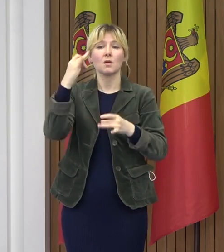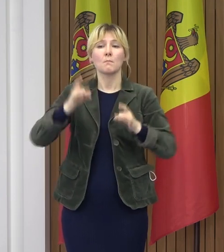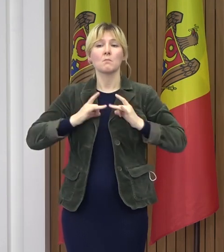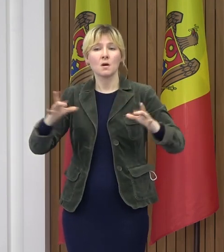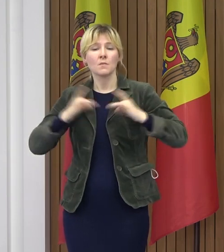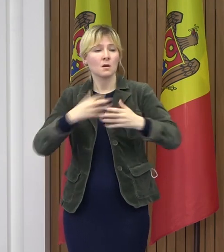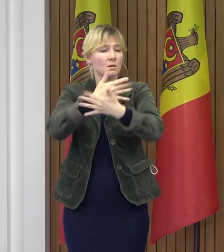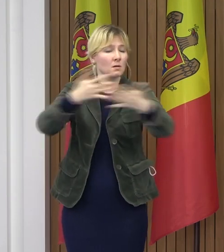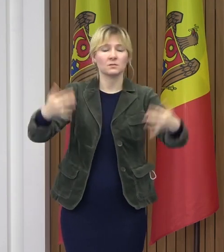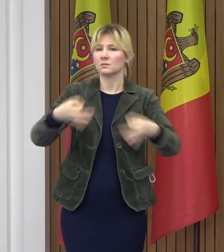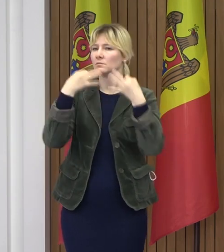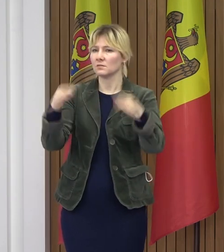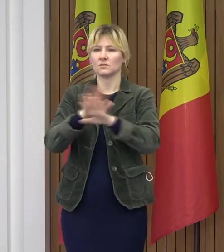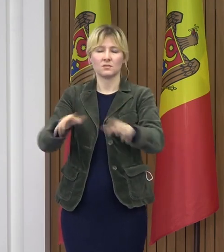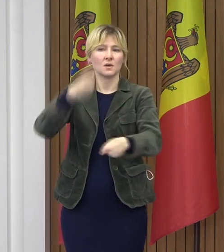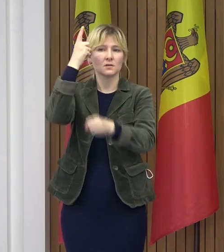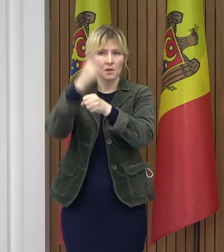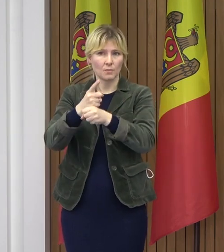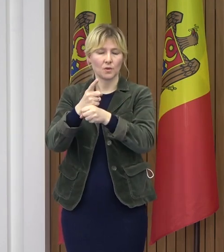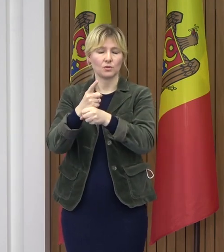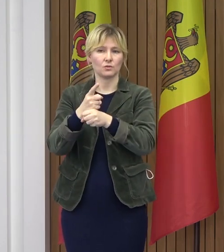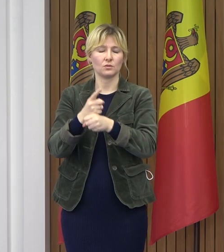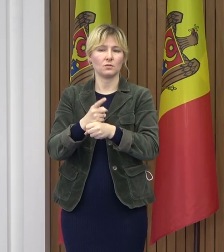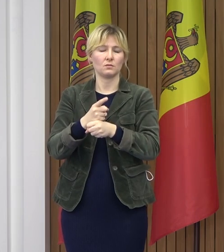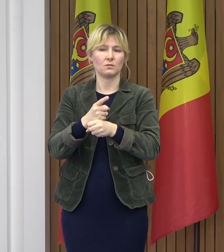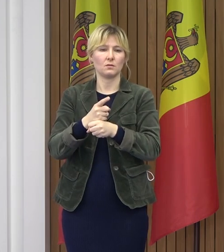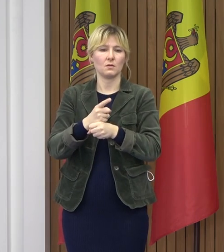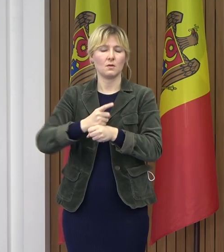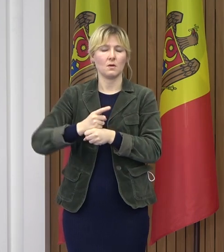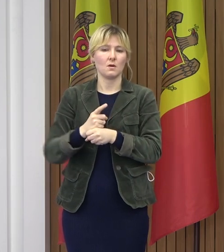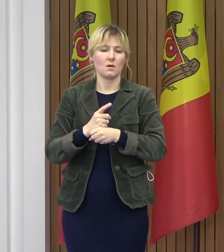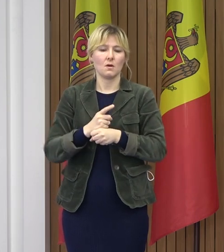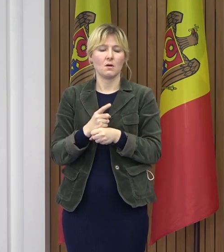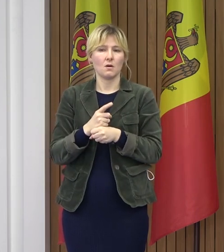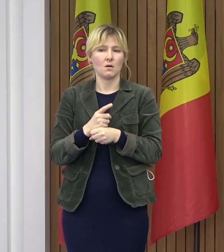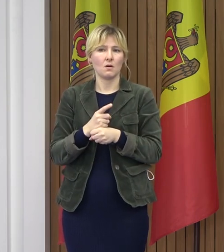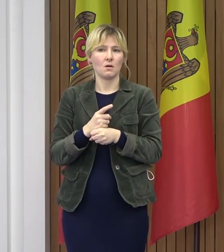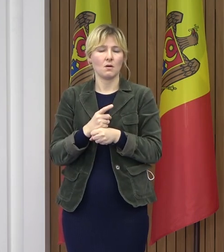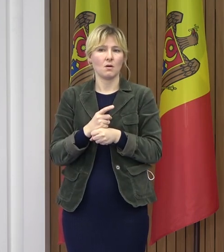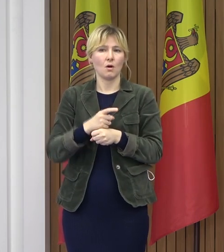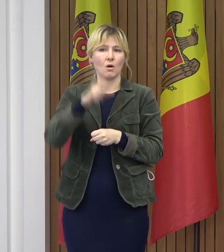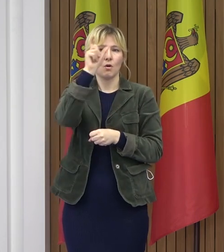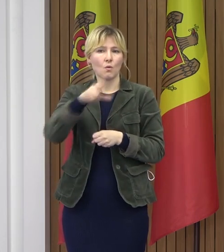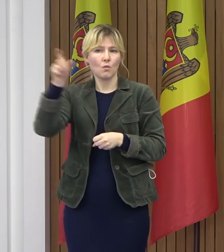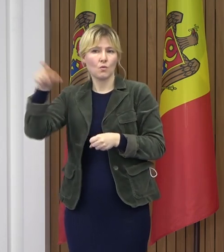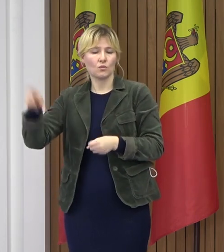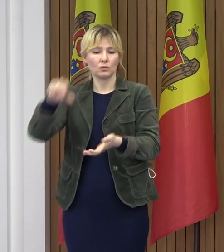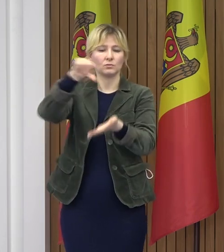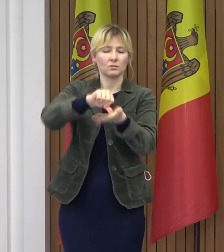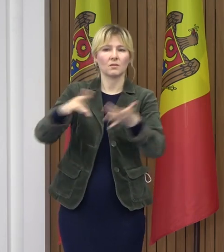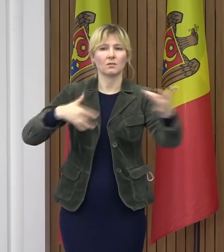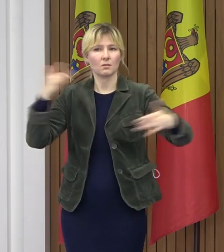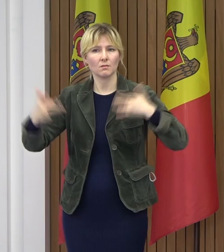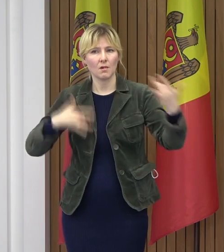Rămâne în vigoare restricția de desfășurare a activităților cu prezența spectatorilor în încinta